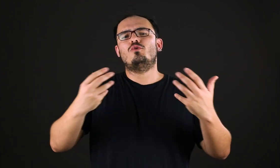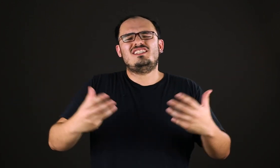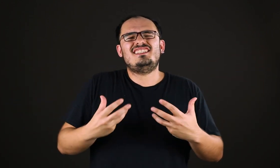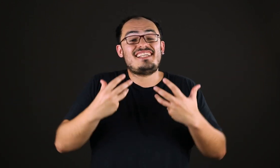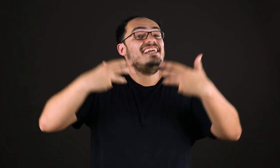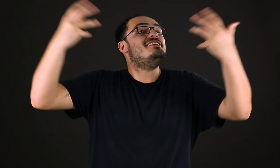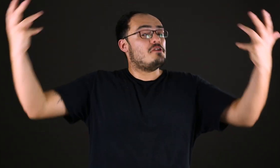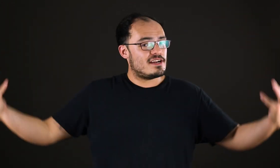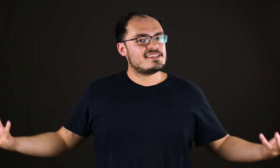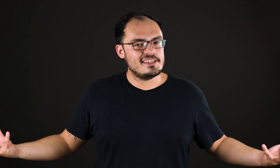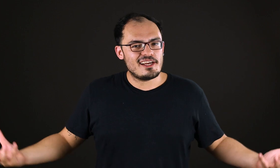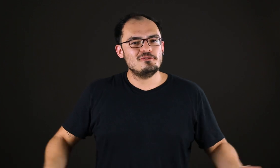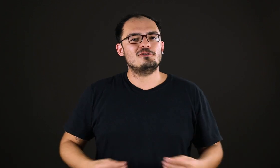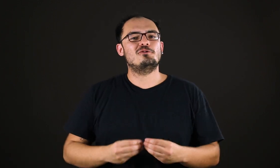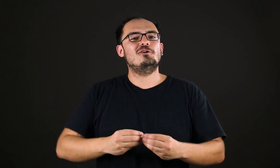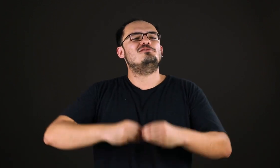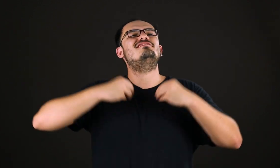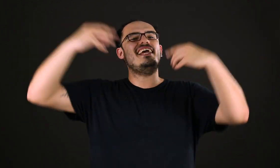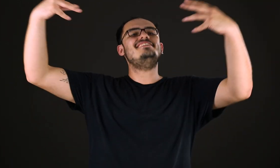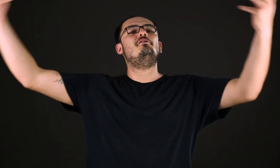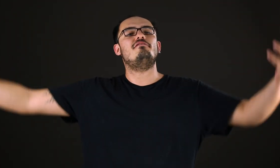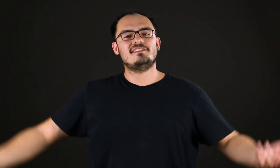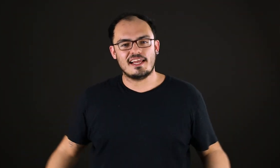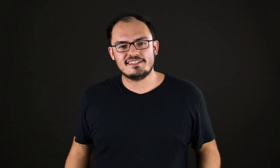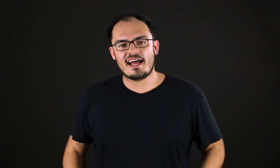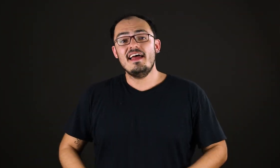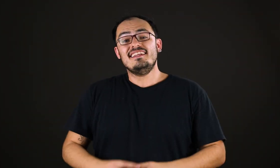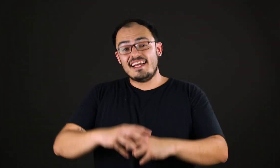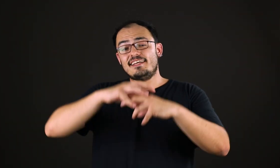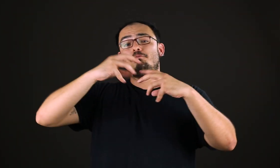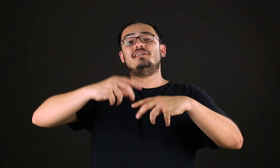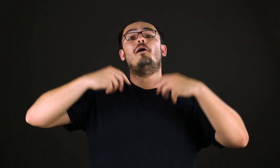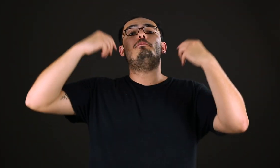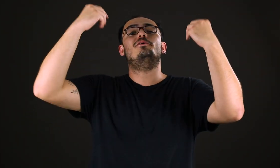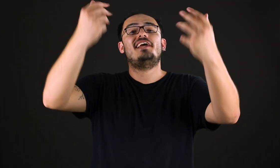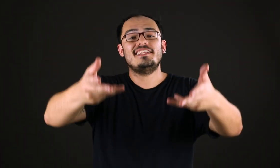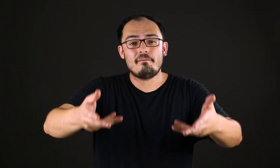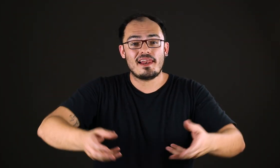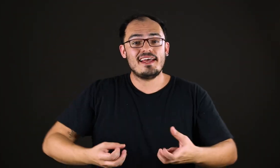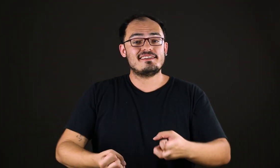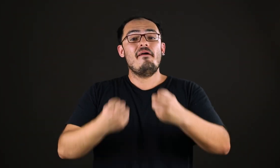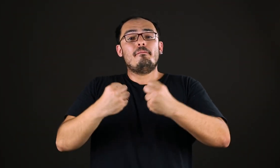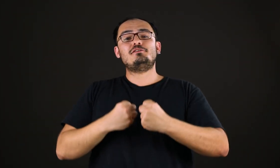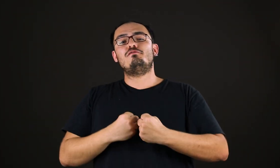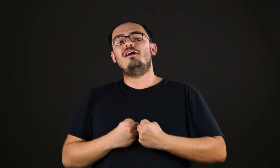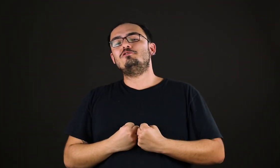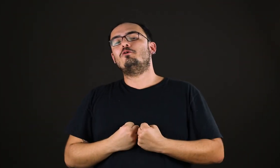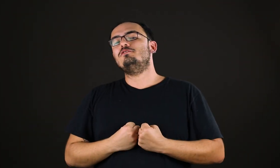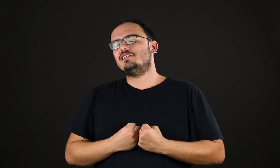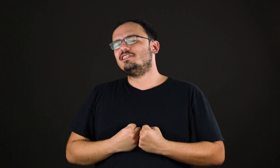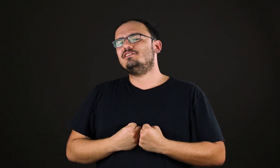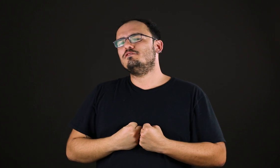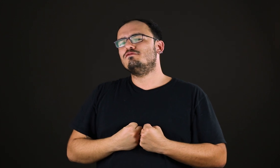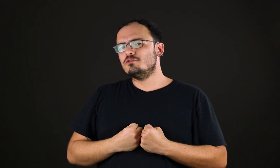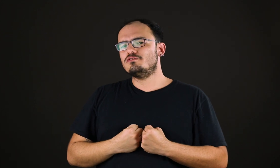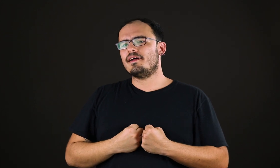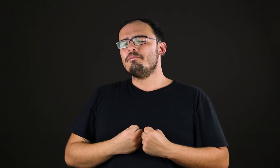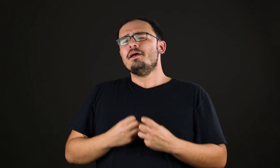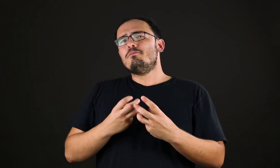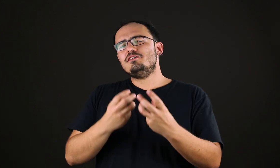gosto, a gente tenta universalizar o nosso gosto, tenta universalizar, tenta explicar o porquê da beleza, mas, no final de contas, a gente se frustra. Por